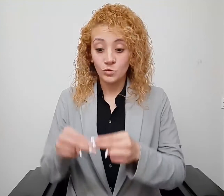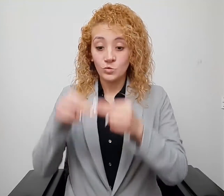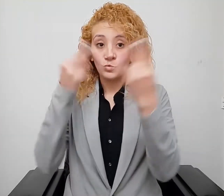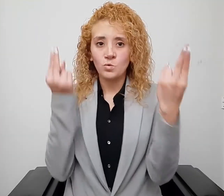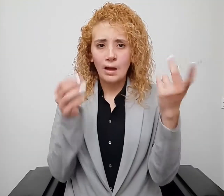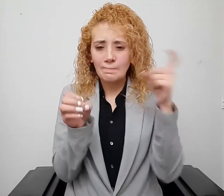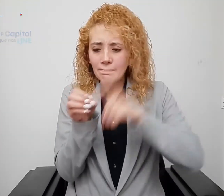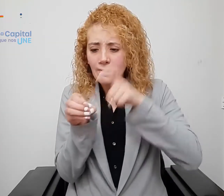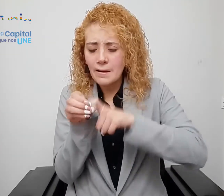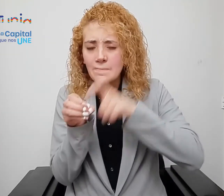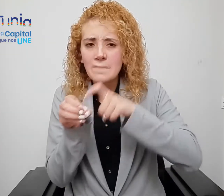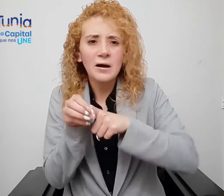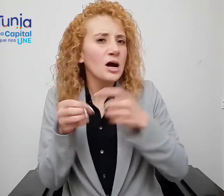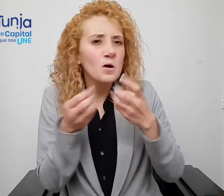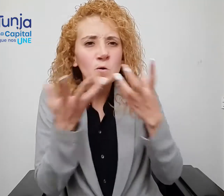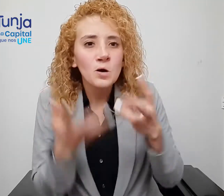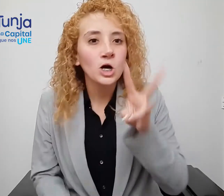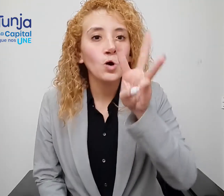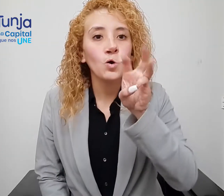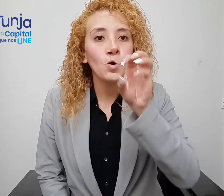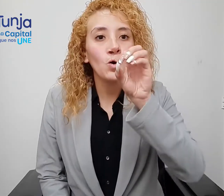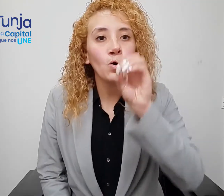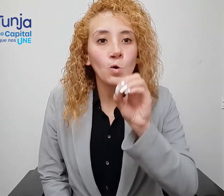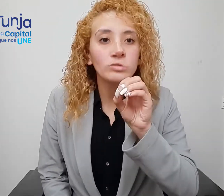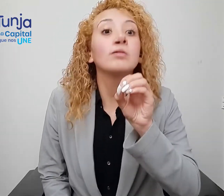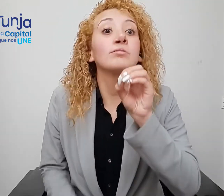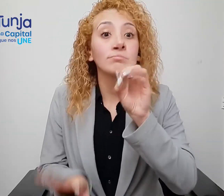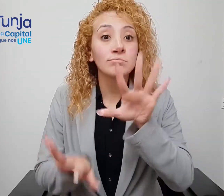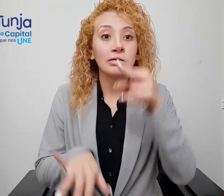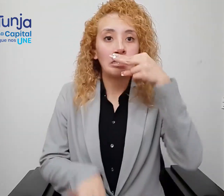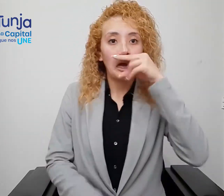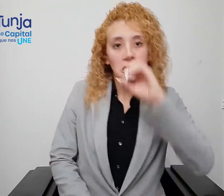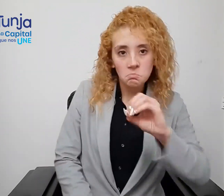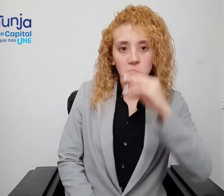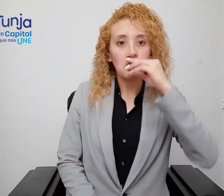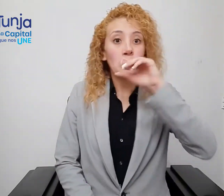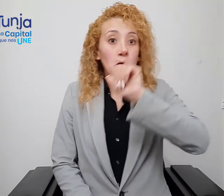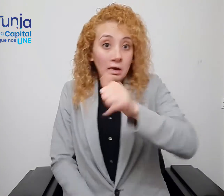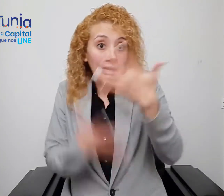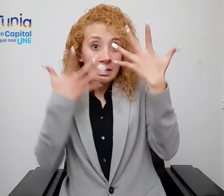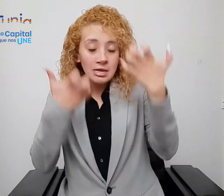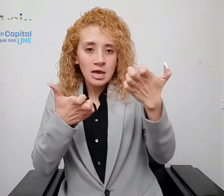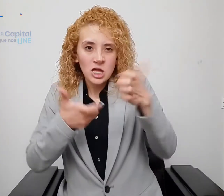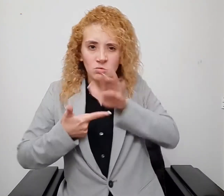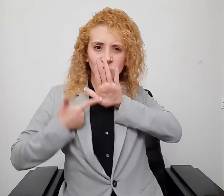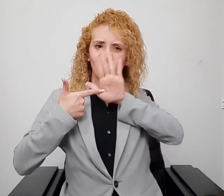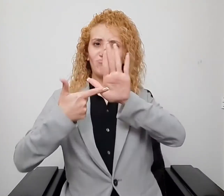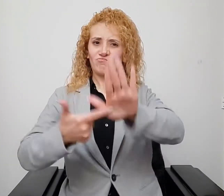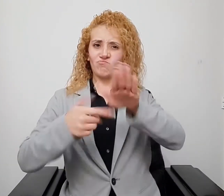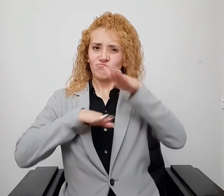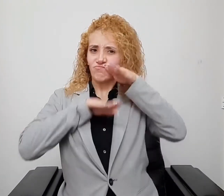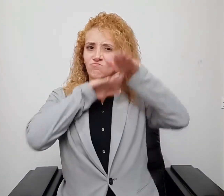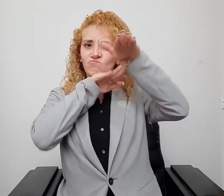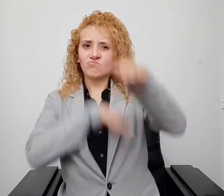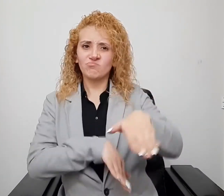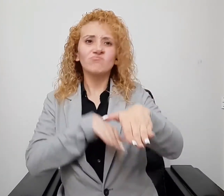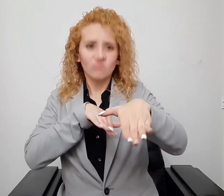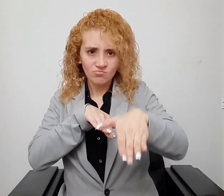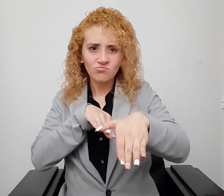Tunja dispone de 80 cupos para niños y niñas que deseen ser embajadores de la justicia climática.